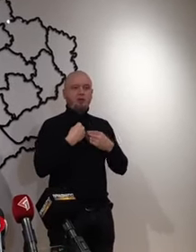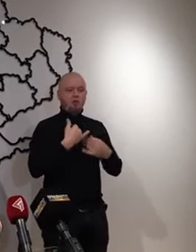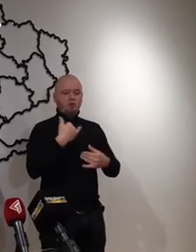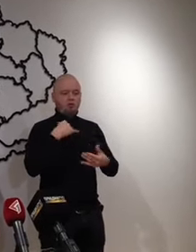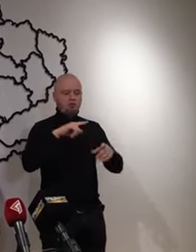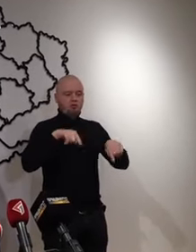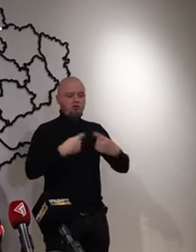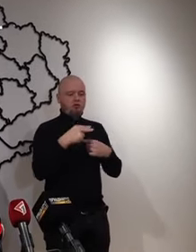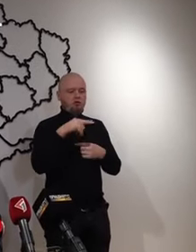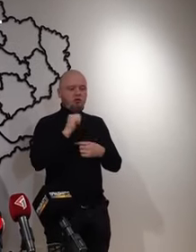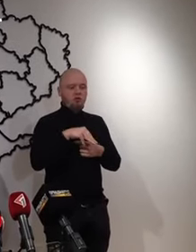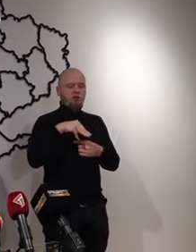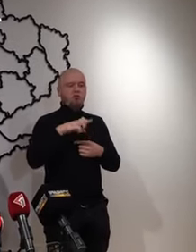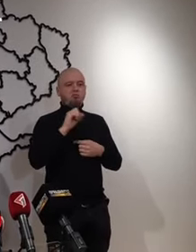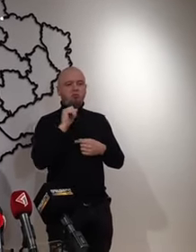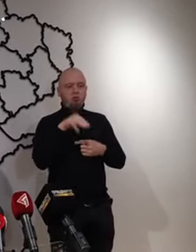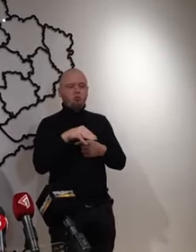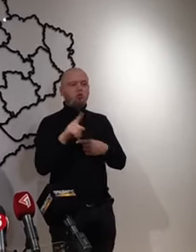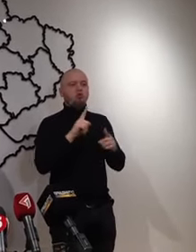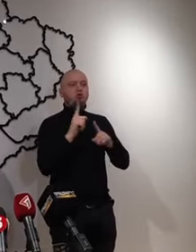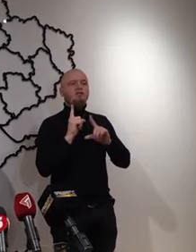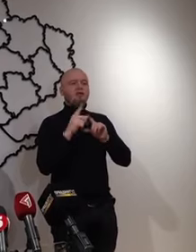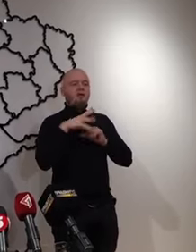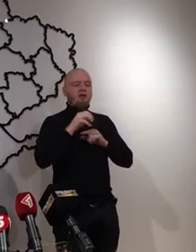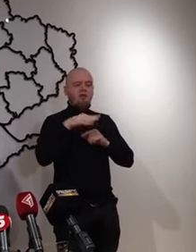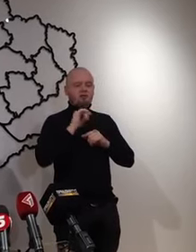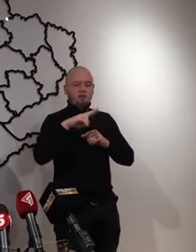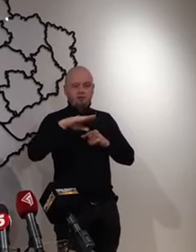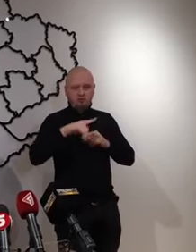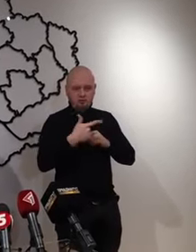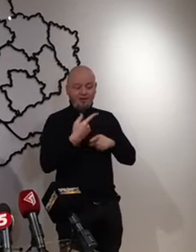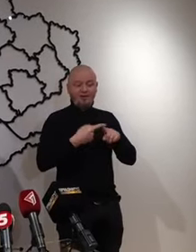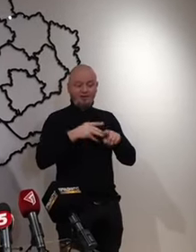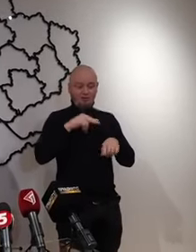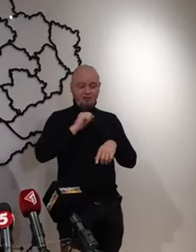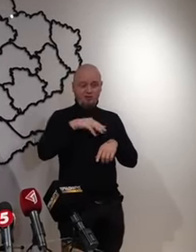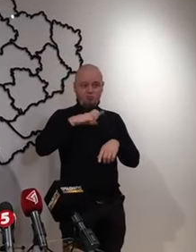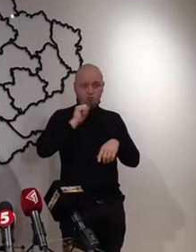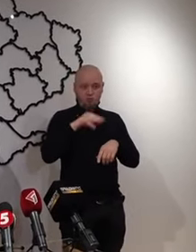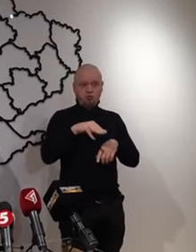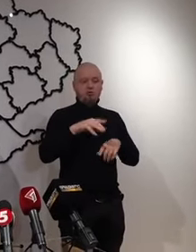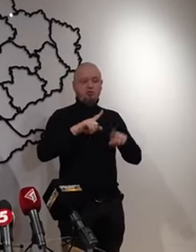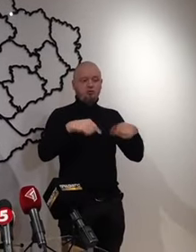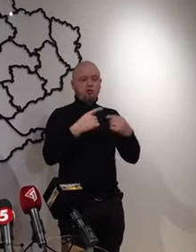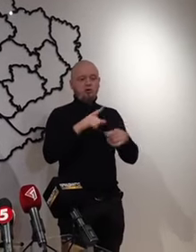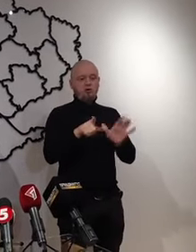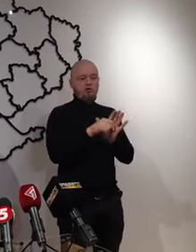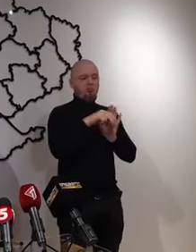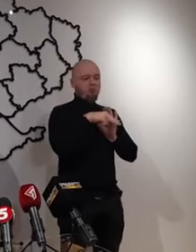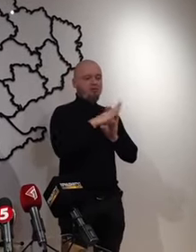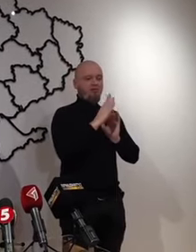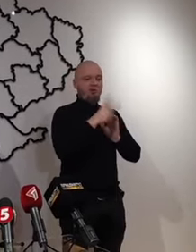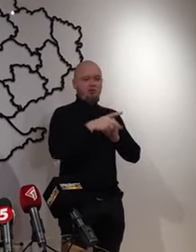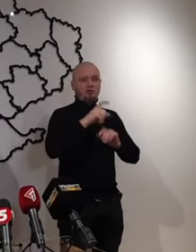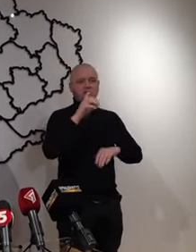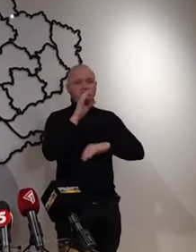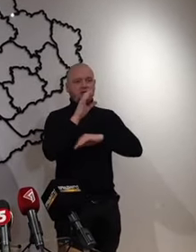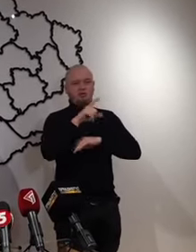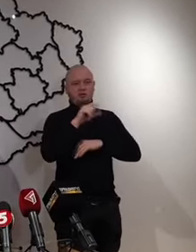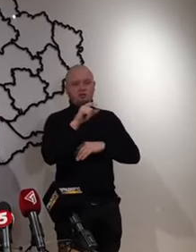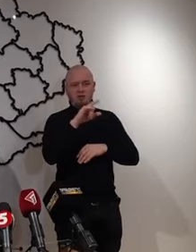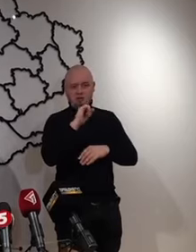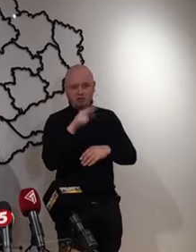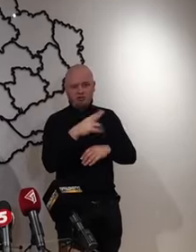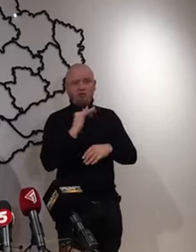у нас створений чат-бот. Щось витрить, якщо ми можете ще про нього поговорити? Даний чат-бот створений також разом з ПВХ. Захід дозволяє